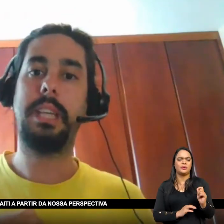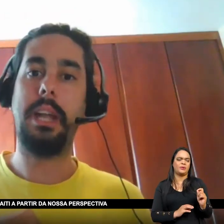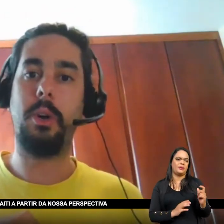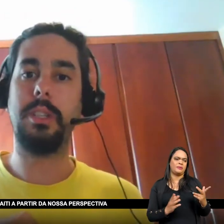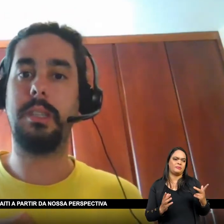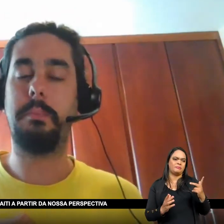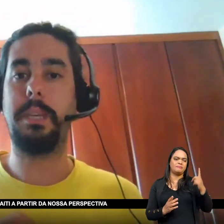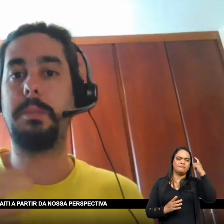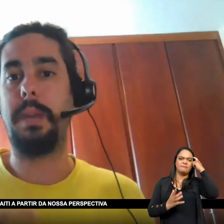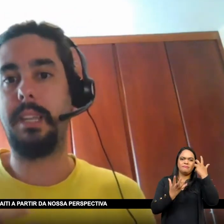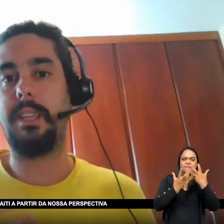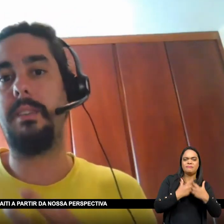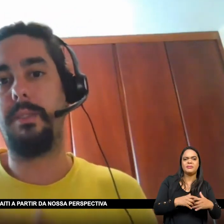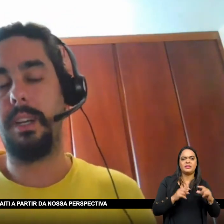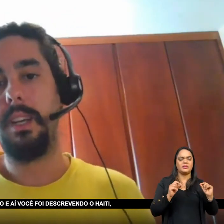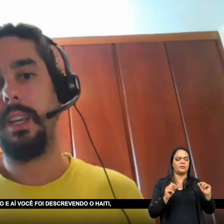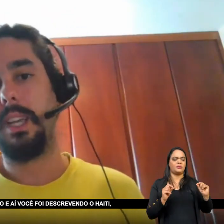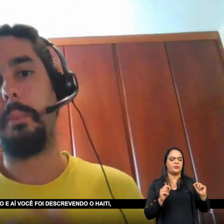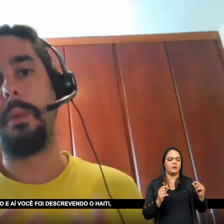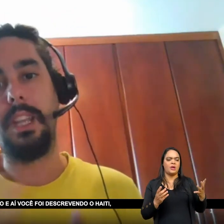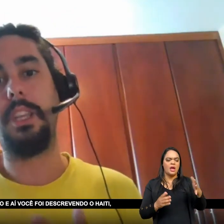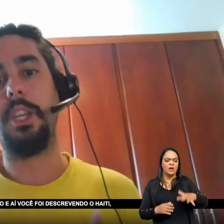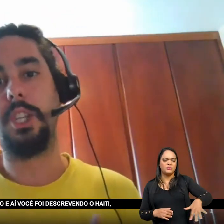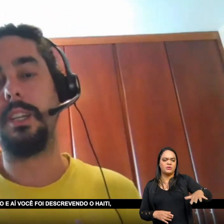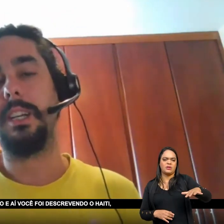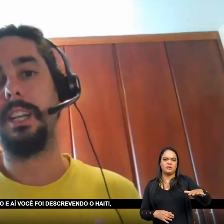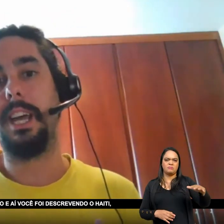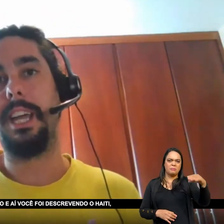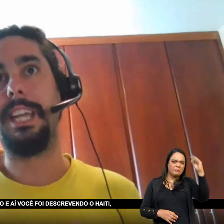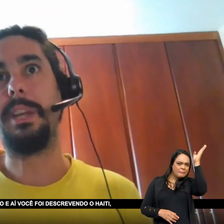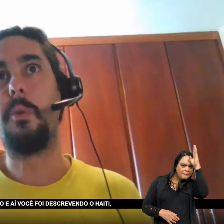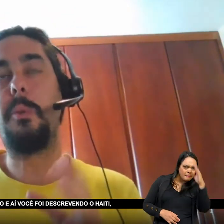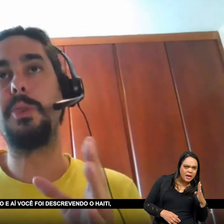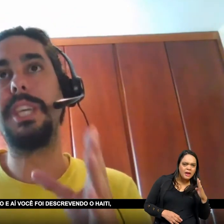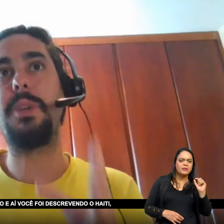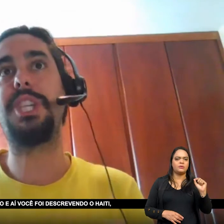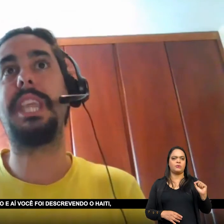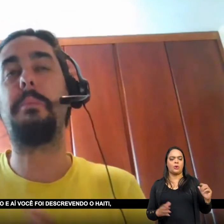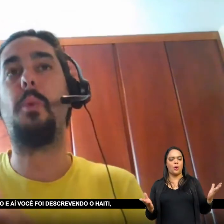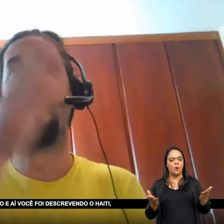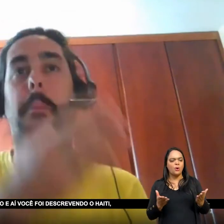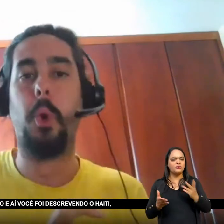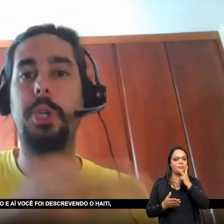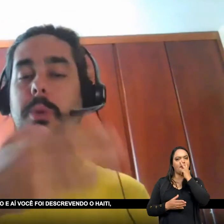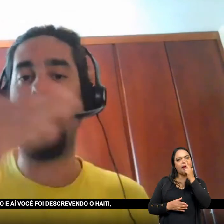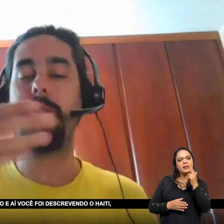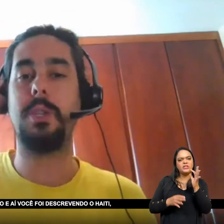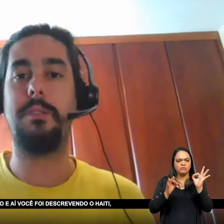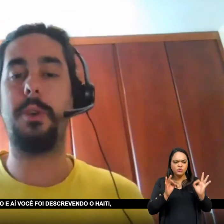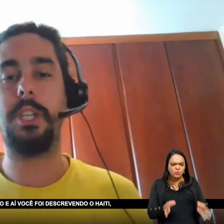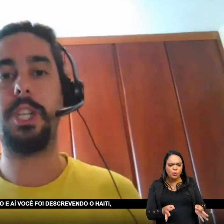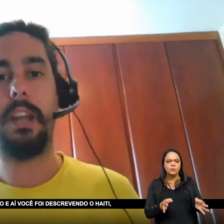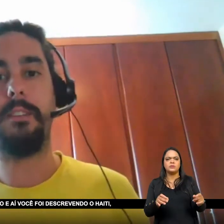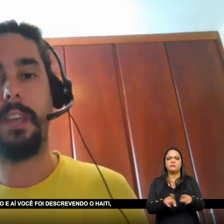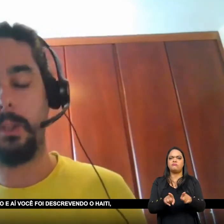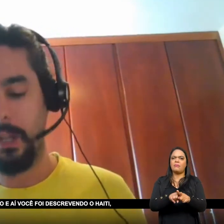Da nossa Perspectiva Independentista Então como seria O extremo oposto E aí você foi Descrevendo